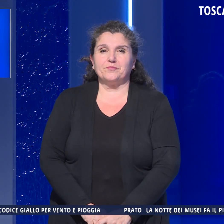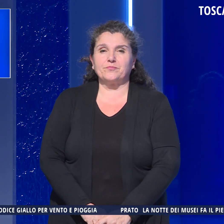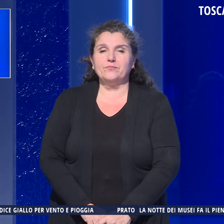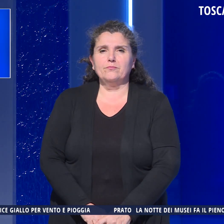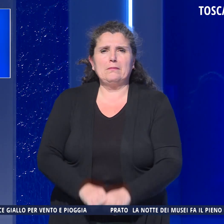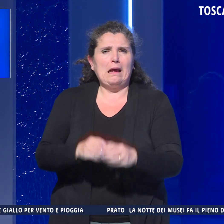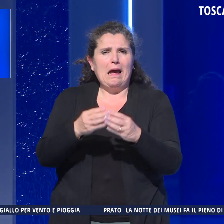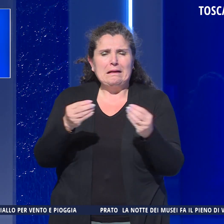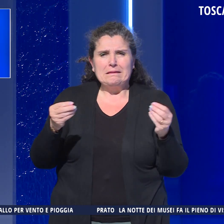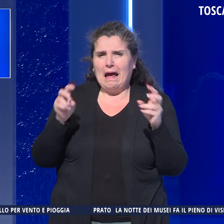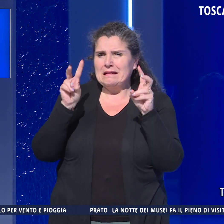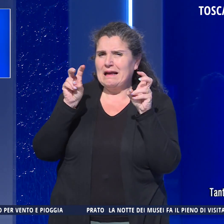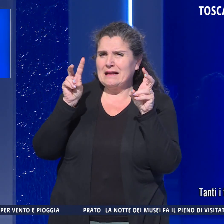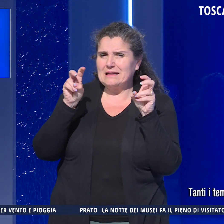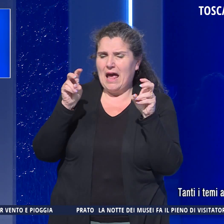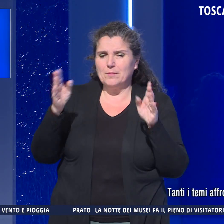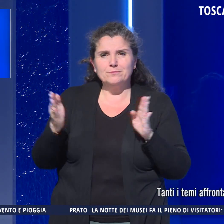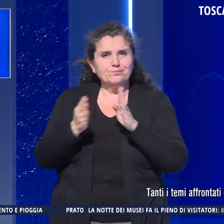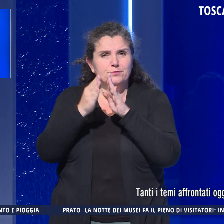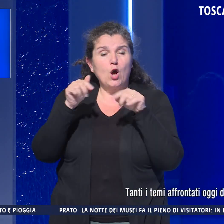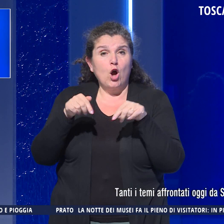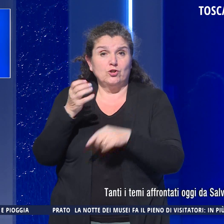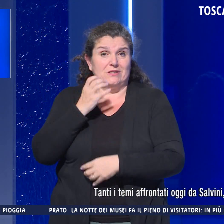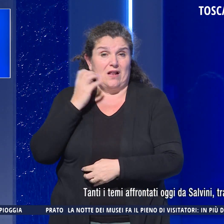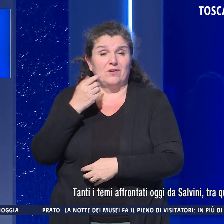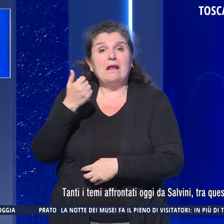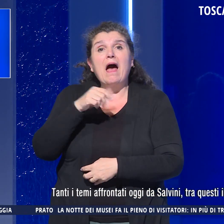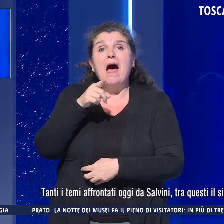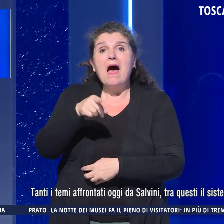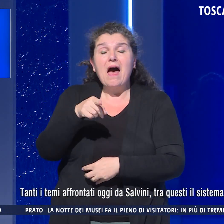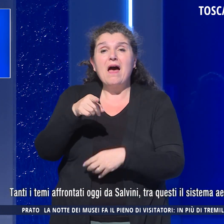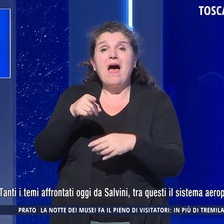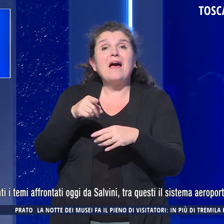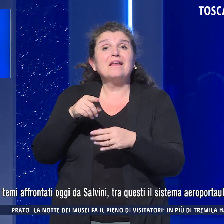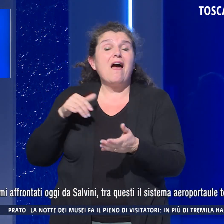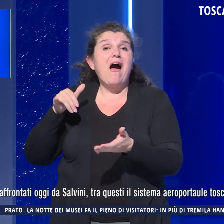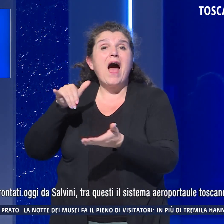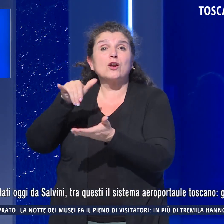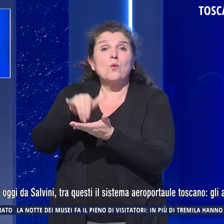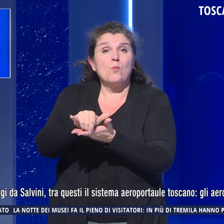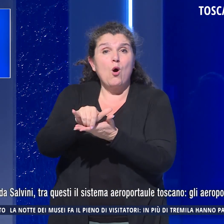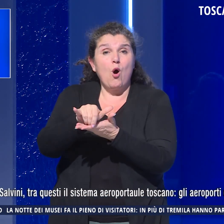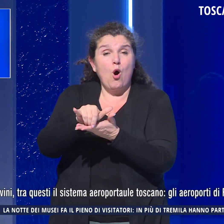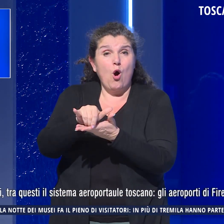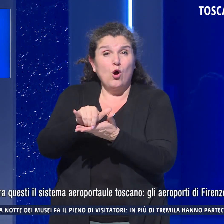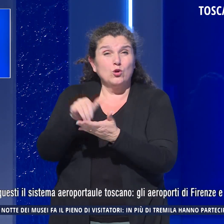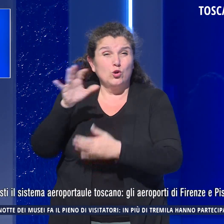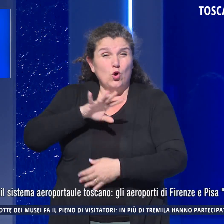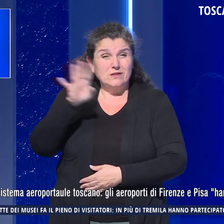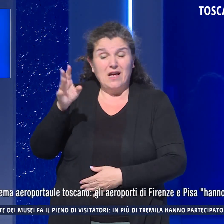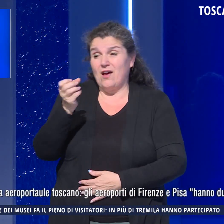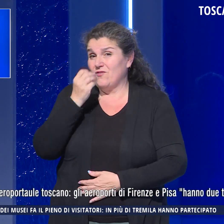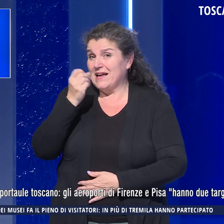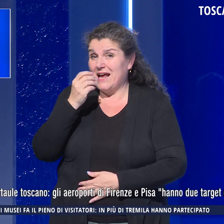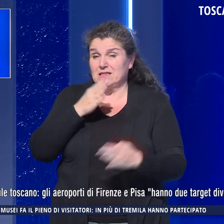Tanti temi affrontati oggi da Salvini, tra questi il sistema aeroportuale toscano, gli aeroporti di Firenze